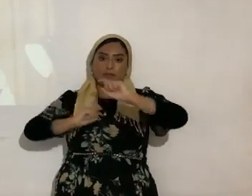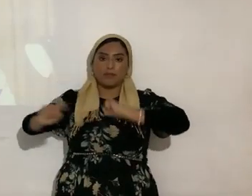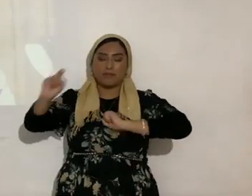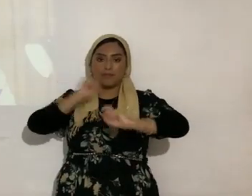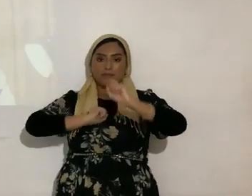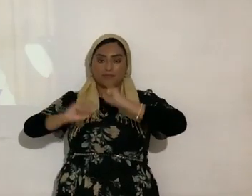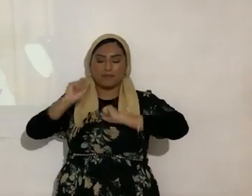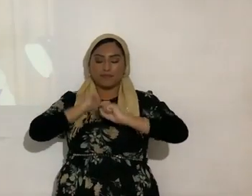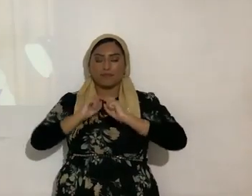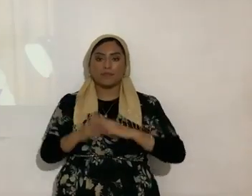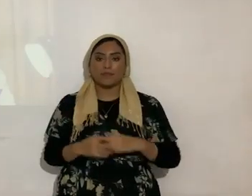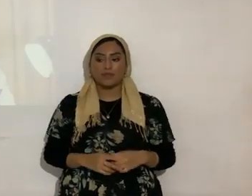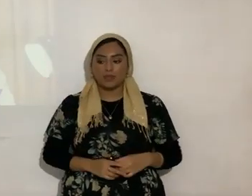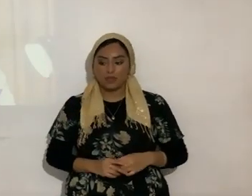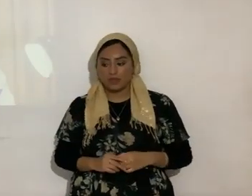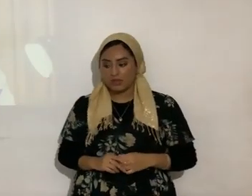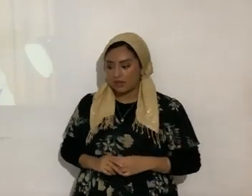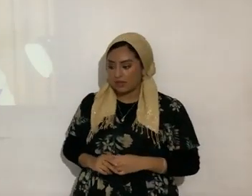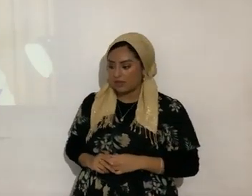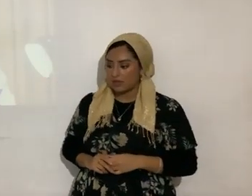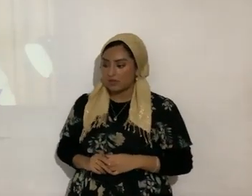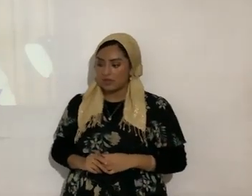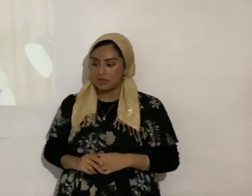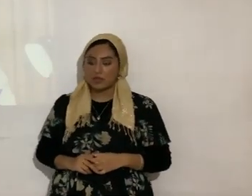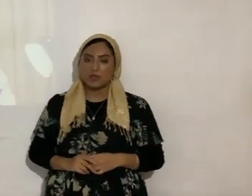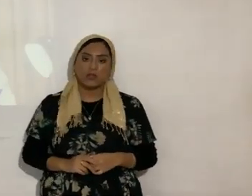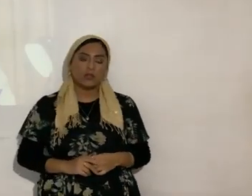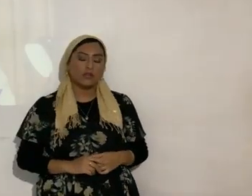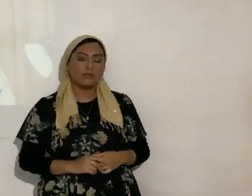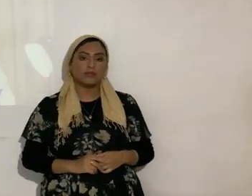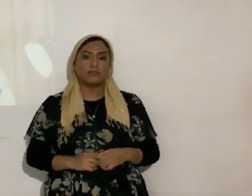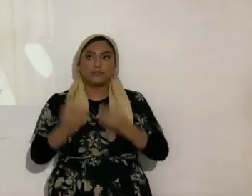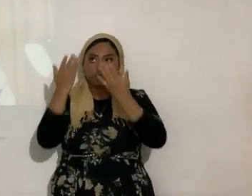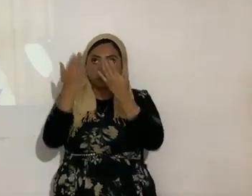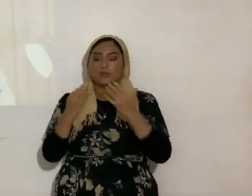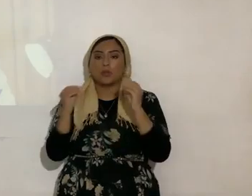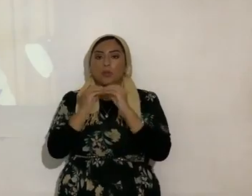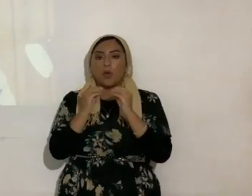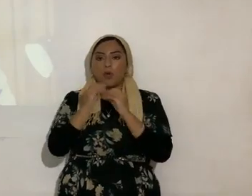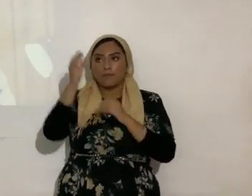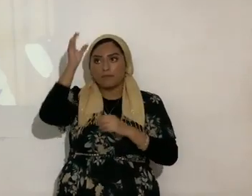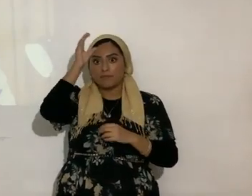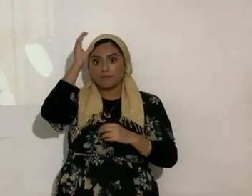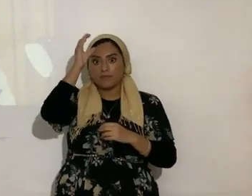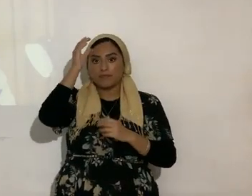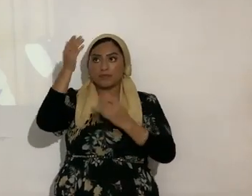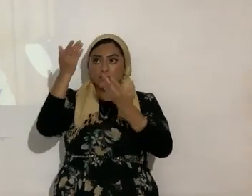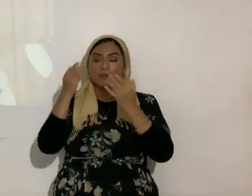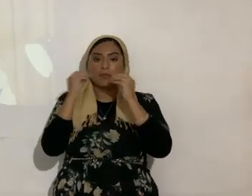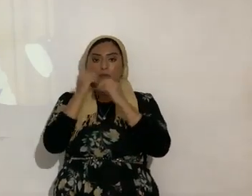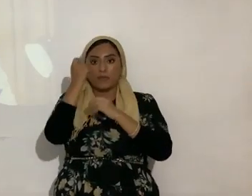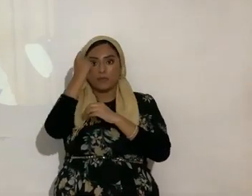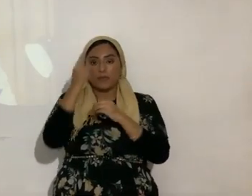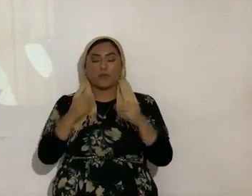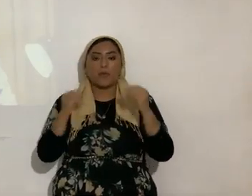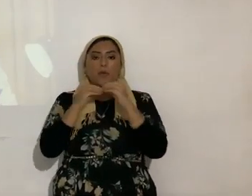Santo como algunos lo conocieron en Raja Codes entonces él te empieza a dar más conocimiento y te da conocimientos más profundos